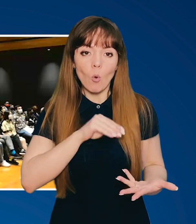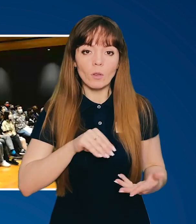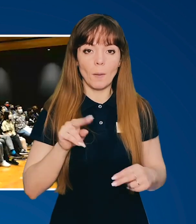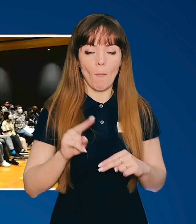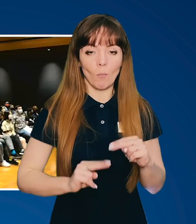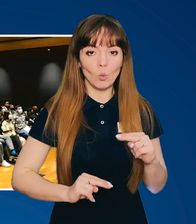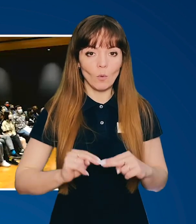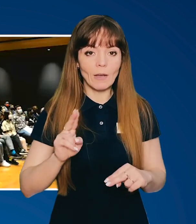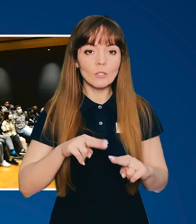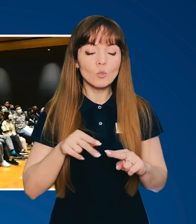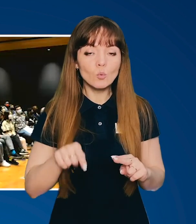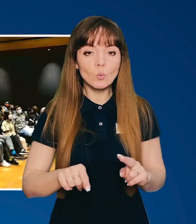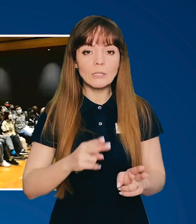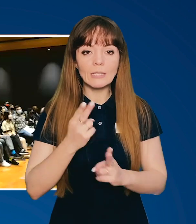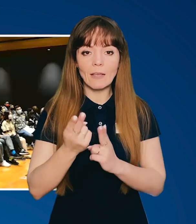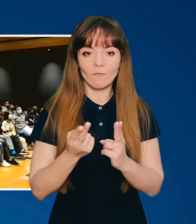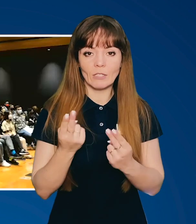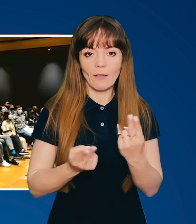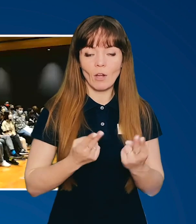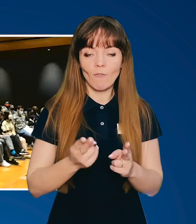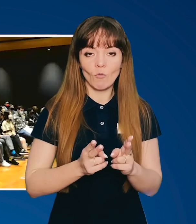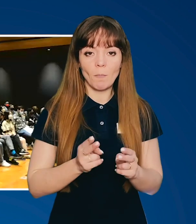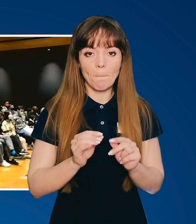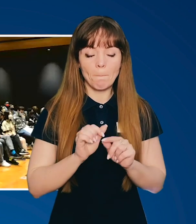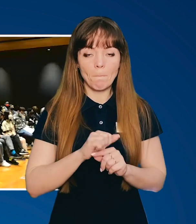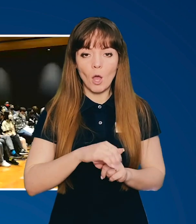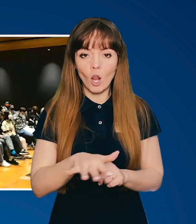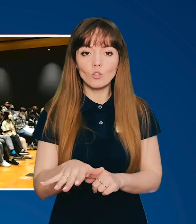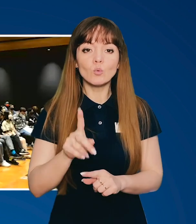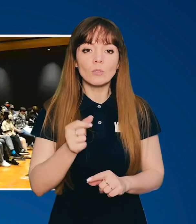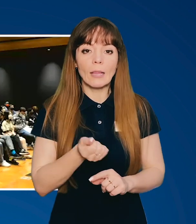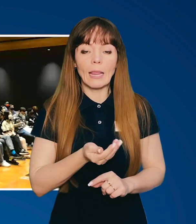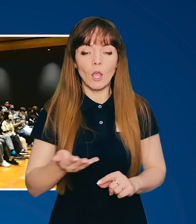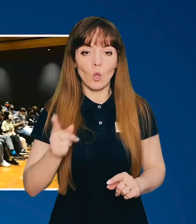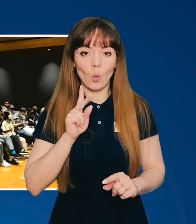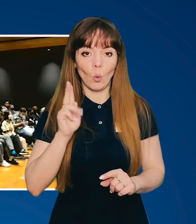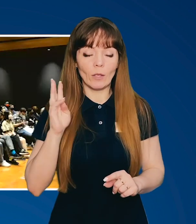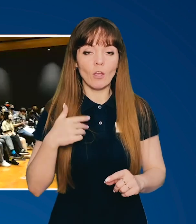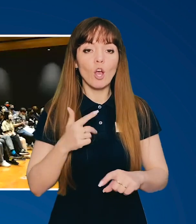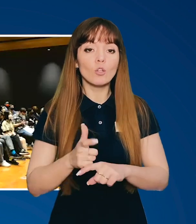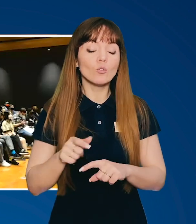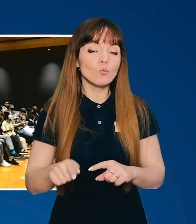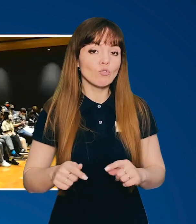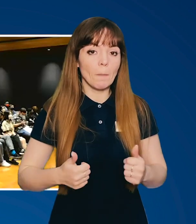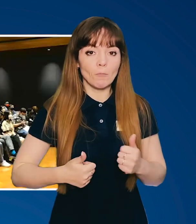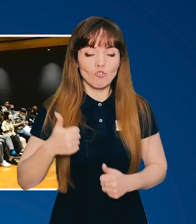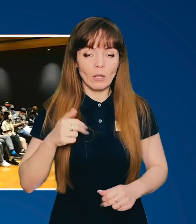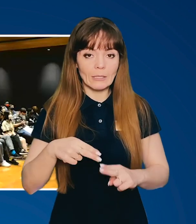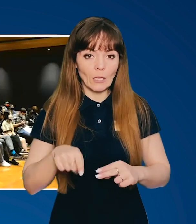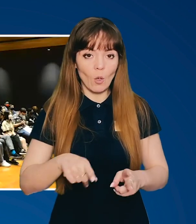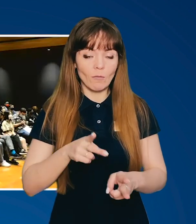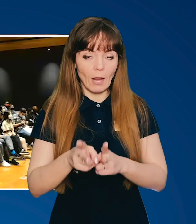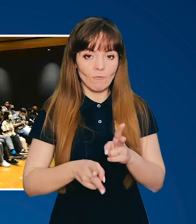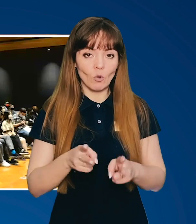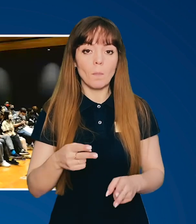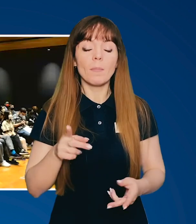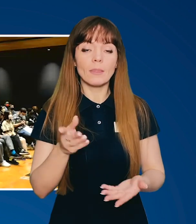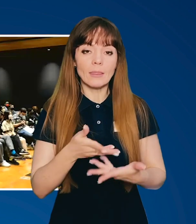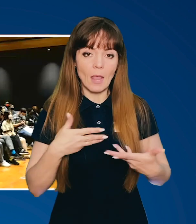побудувати цю цифрову мережу в нашій державі за декілька років. Я дуже пишаюся цією реформою, нам вдалося.